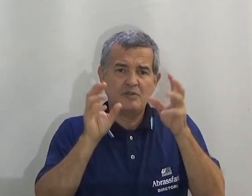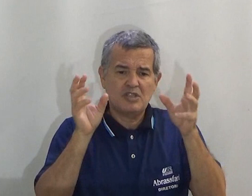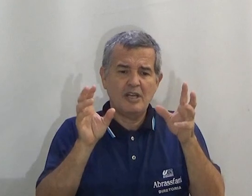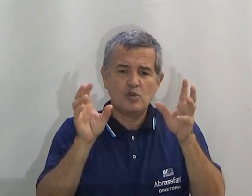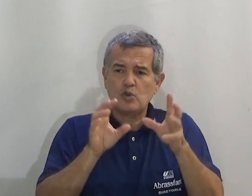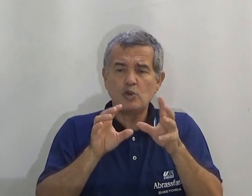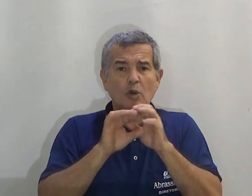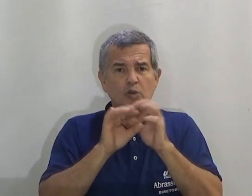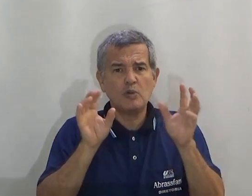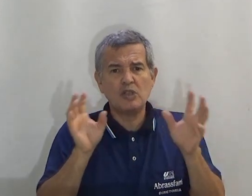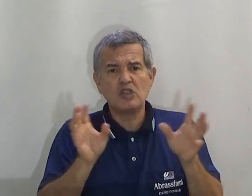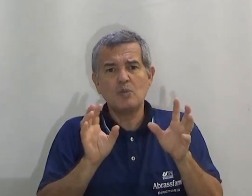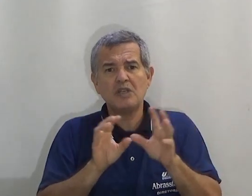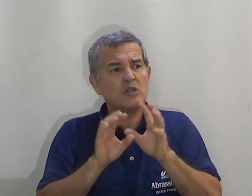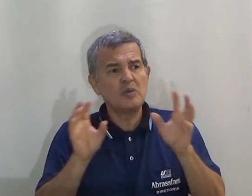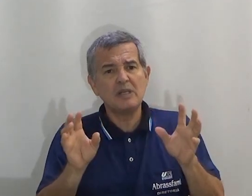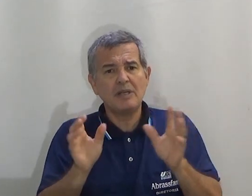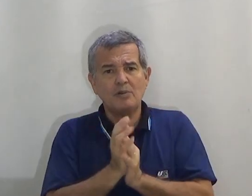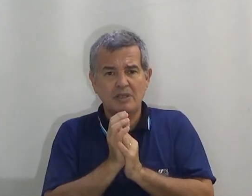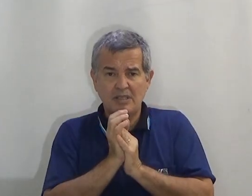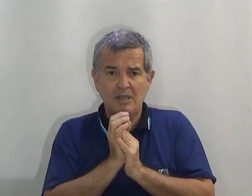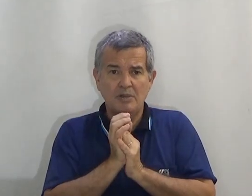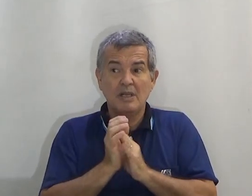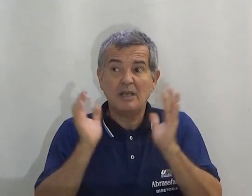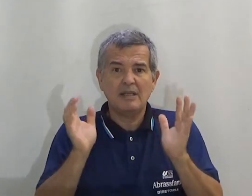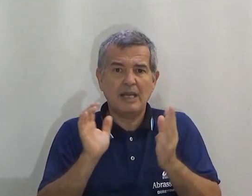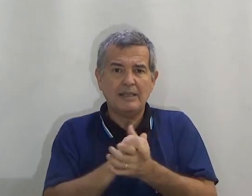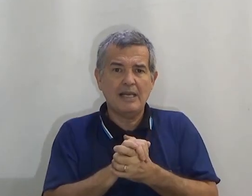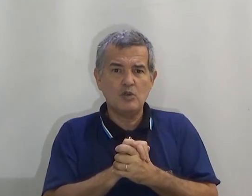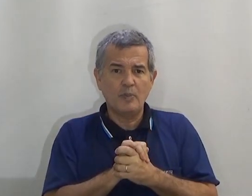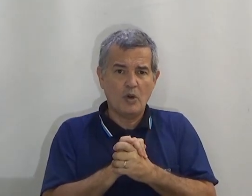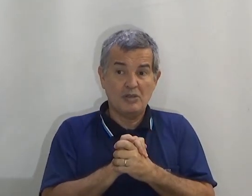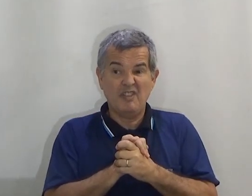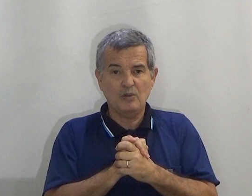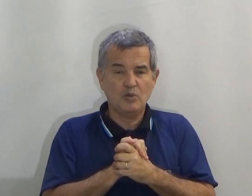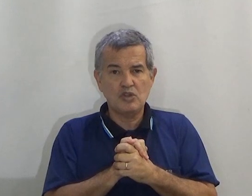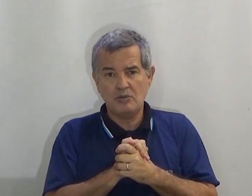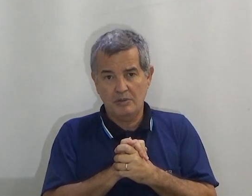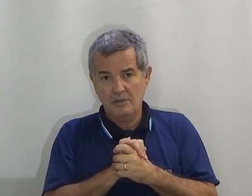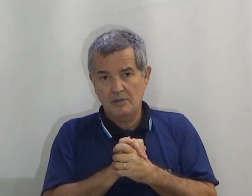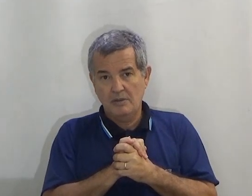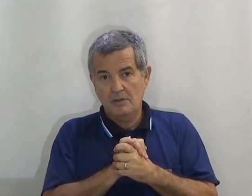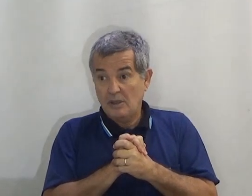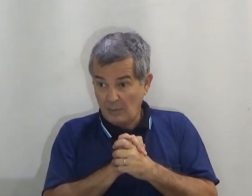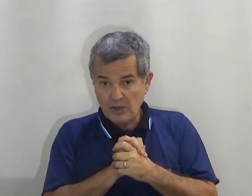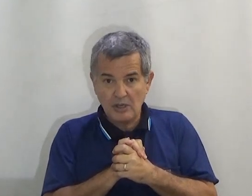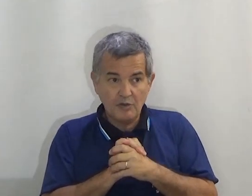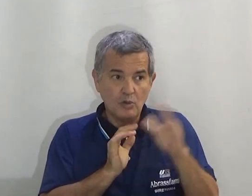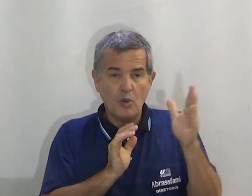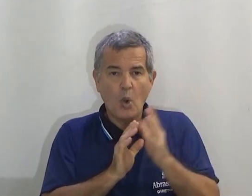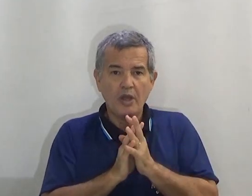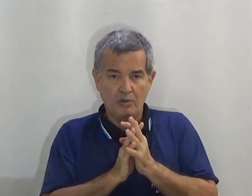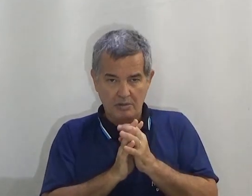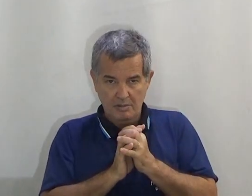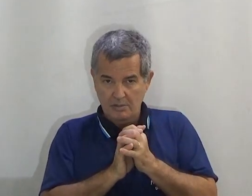Imaginem vocês. O surdo é o único testemunho. De um crime que aconteceu. E ele está atrás de um poste. Vendo tudinho. Depois que